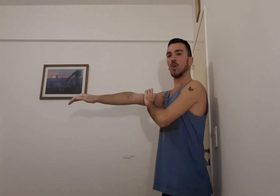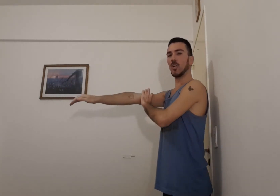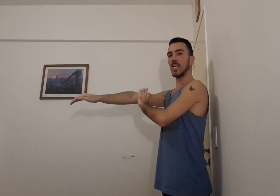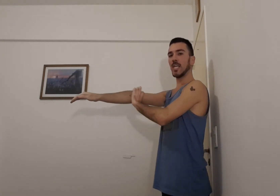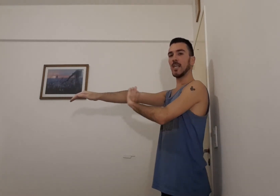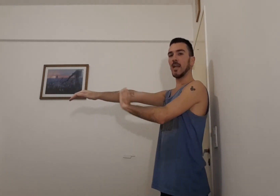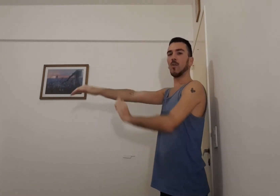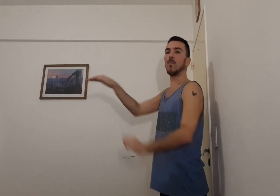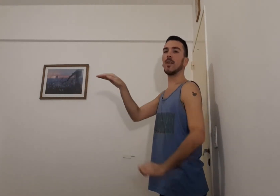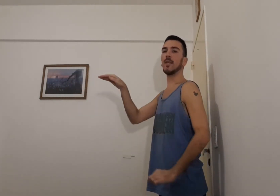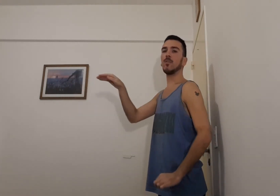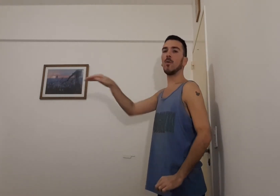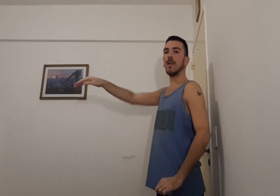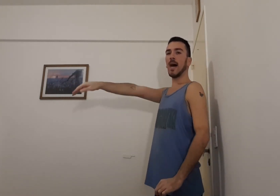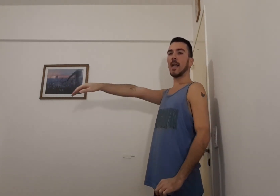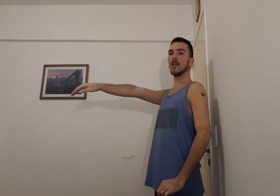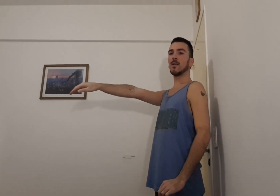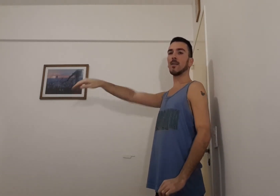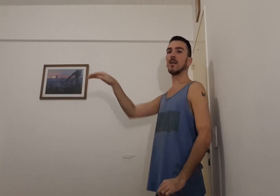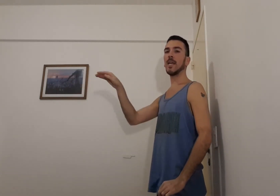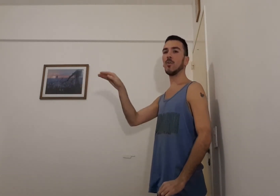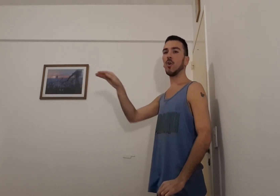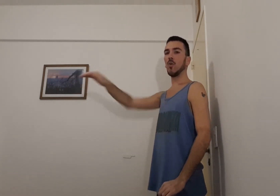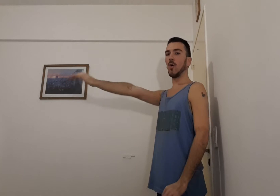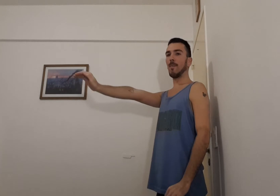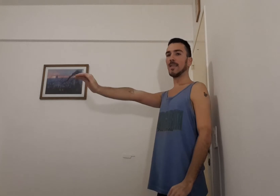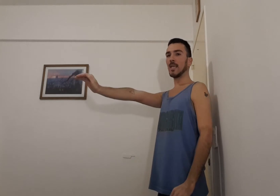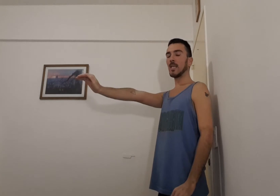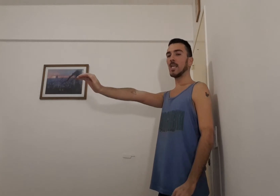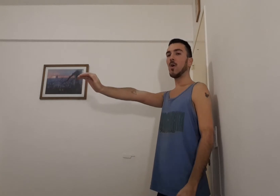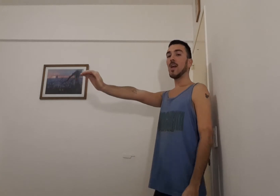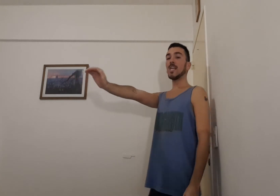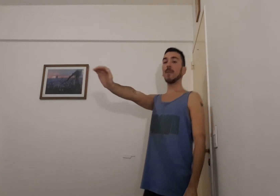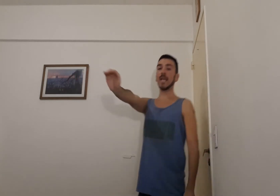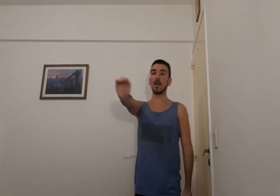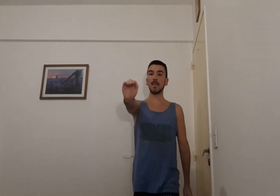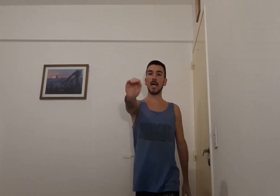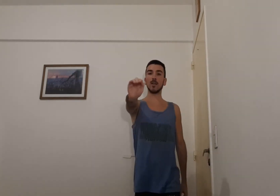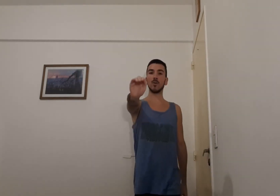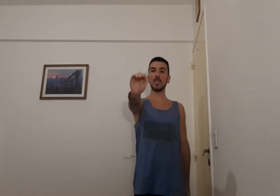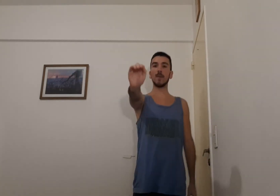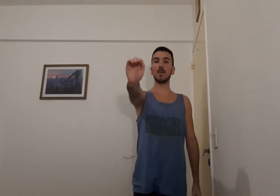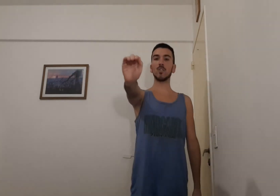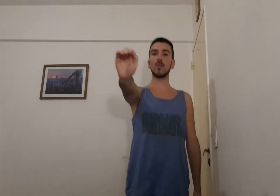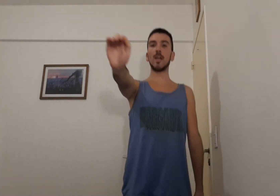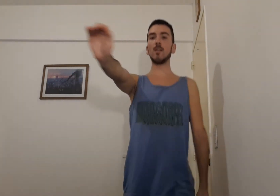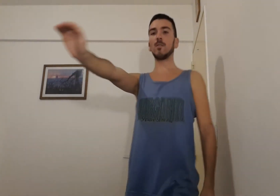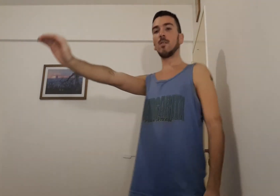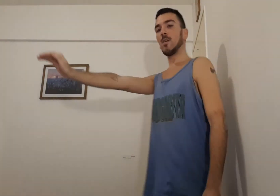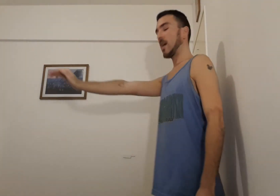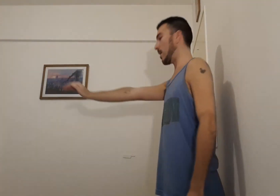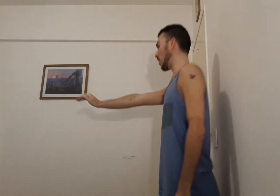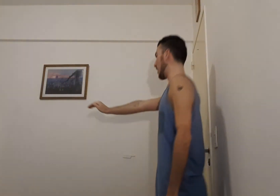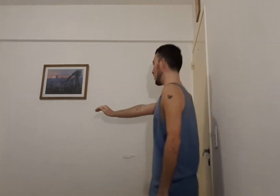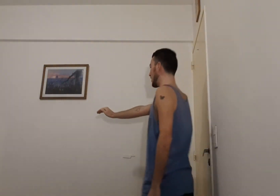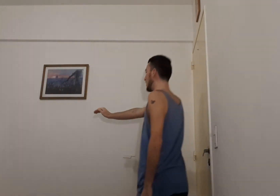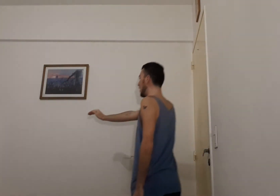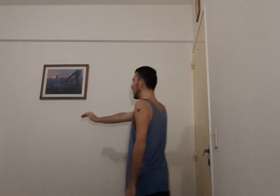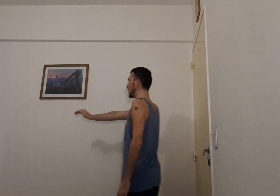rígida, no pueden doblar el codo, va a estar rígido y van a caminar con esa persona a lo largo del salón,